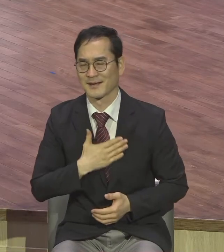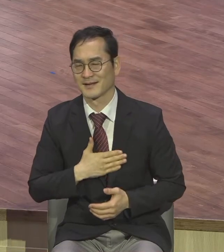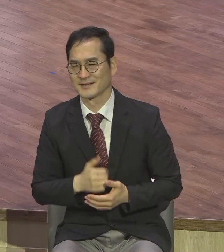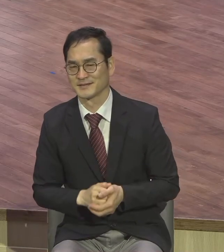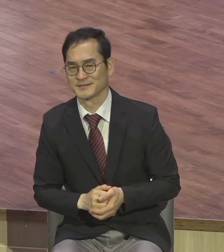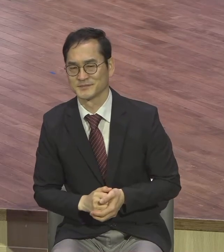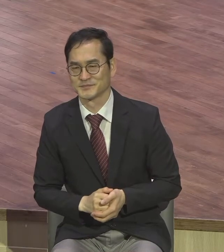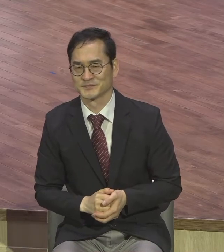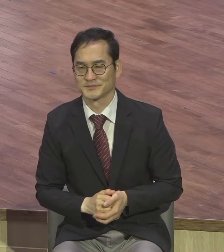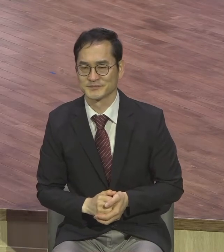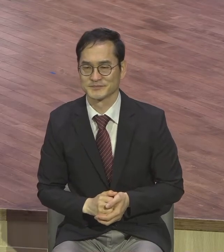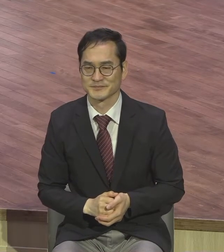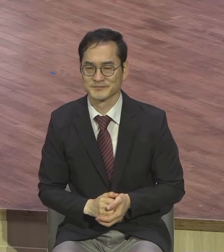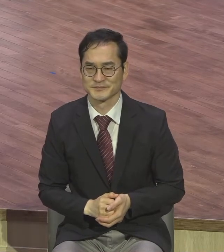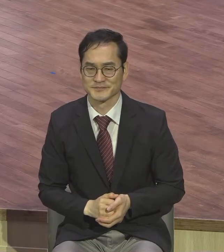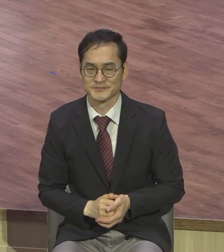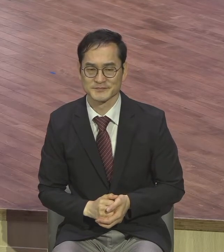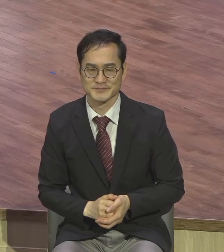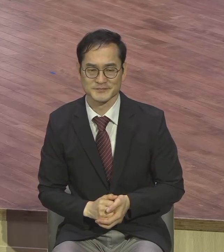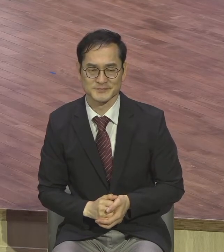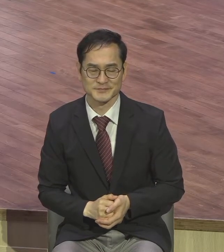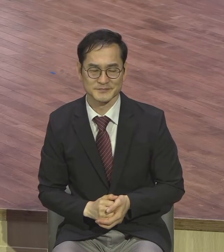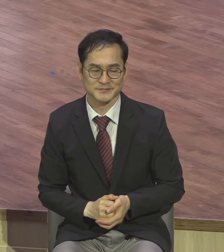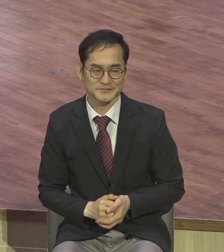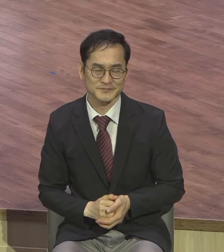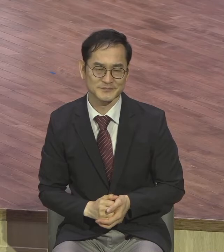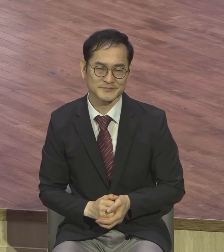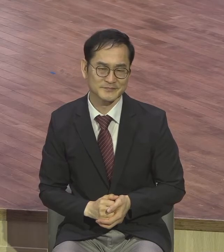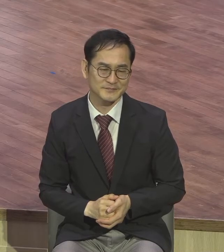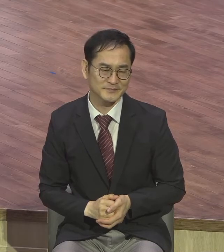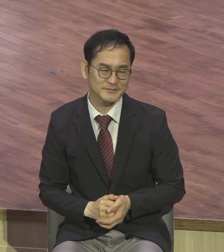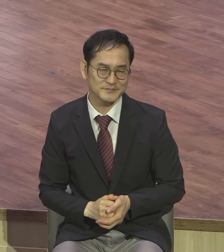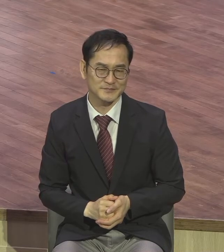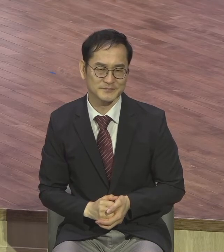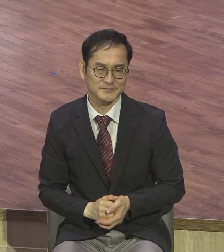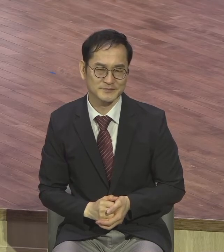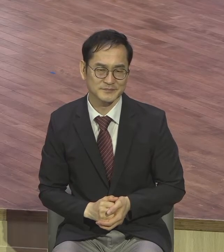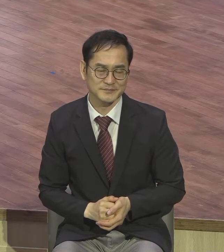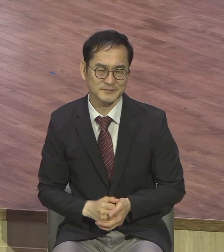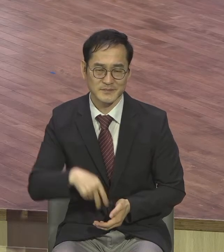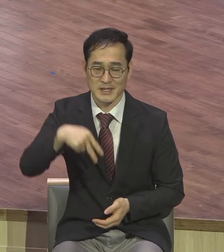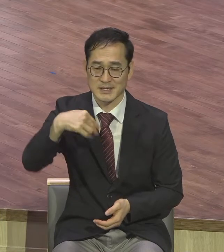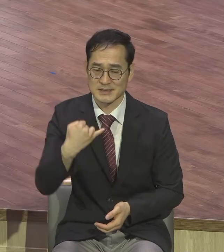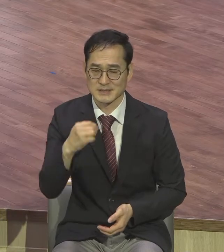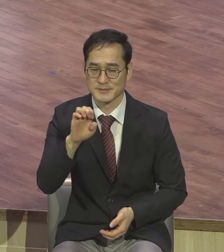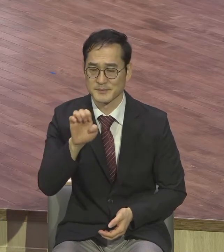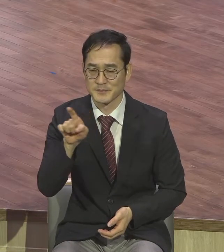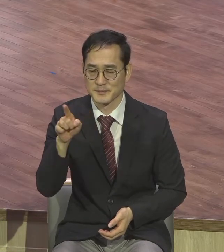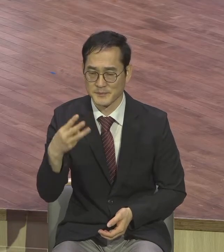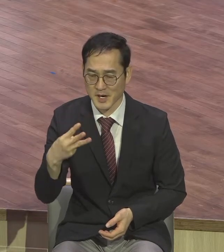증거지요. 유명한 설교가 스포츠 목사님이 이런 고백을 했습니다.